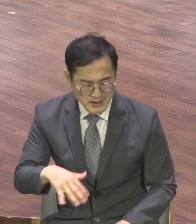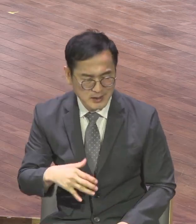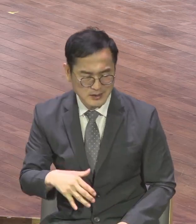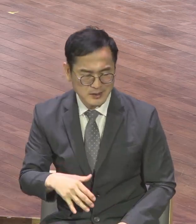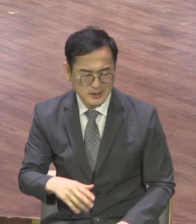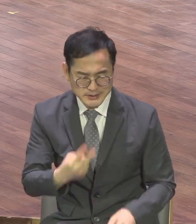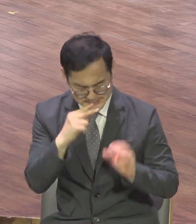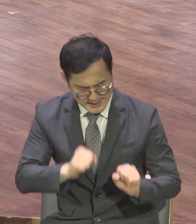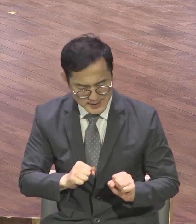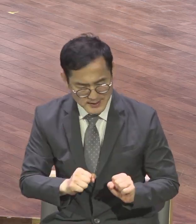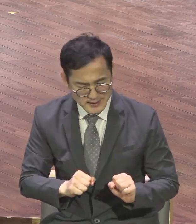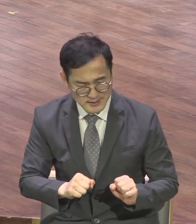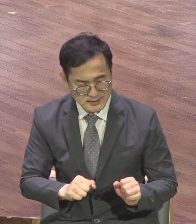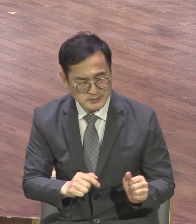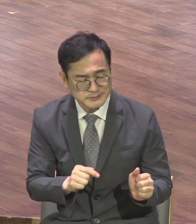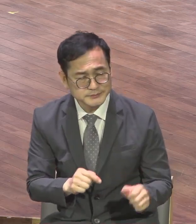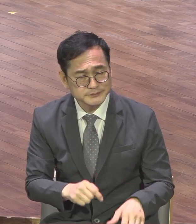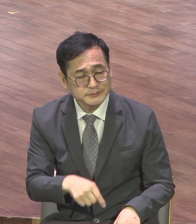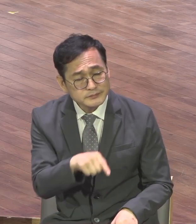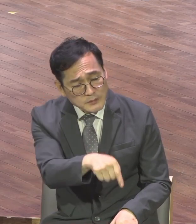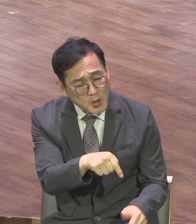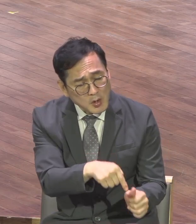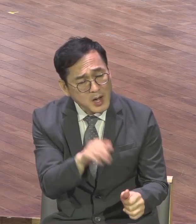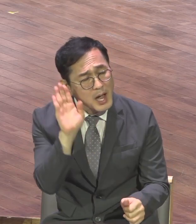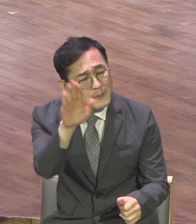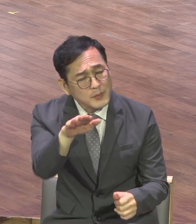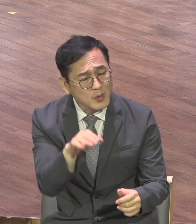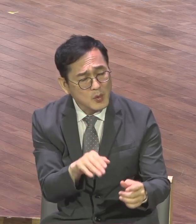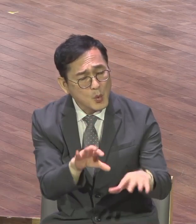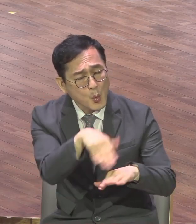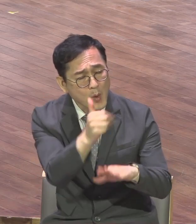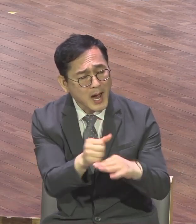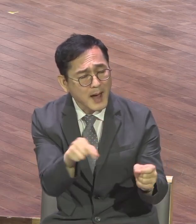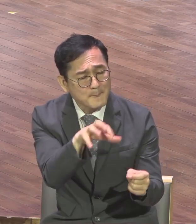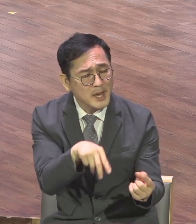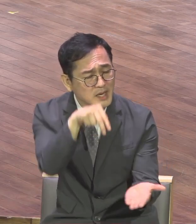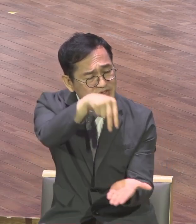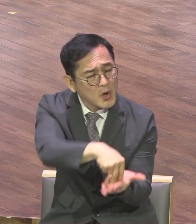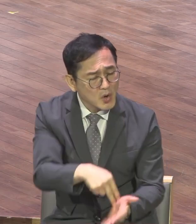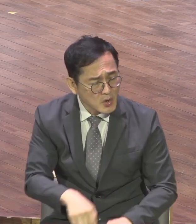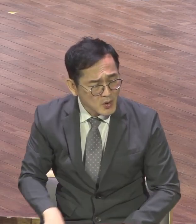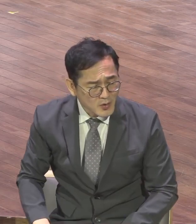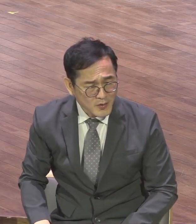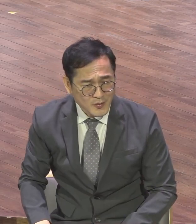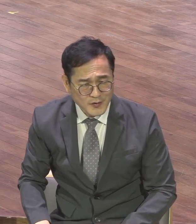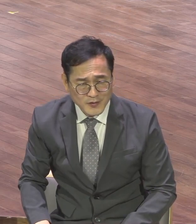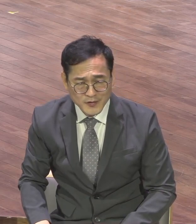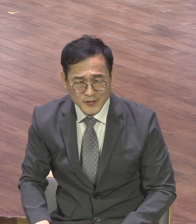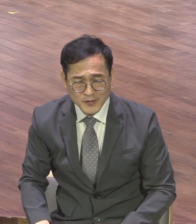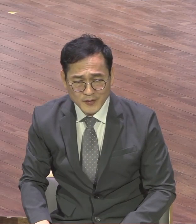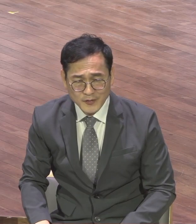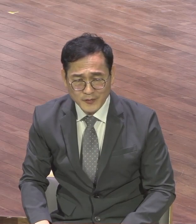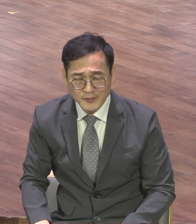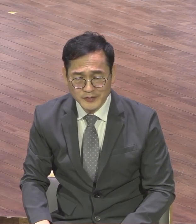너가 가이사 앞에 서야겠고 오늘 찬양도 이러면 참 본문화 맞잖아요 가이사 앞에